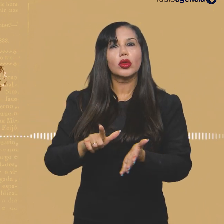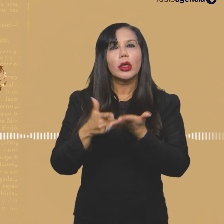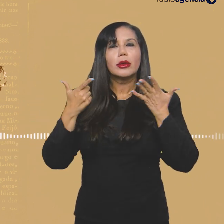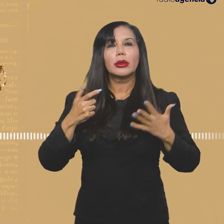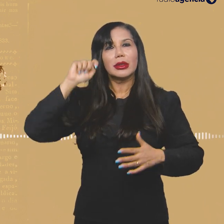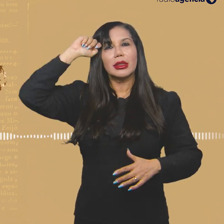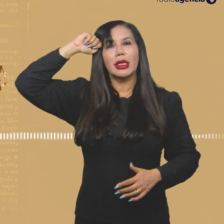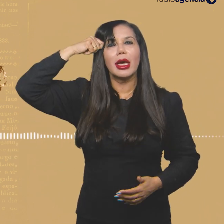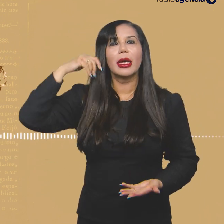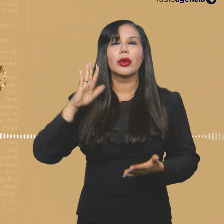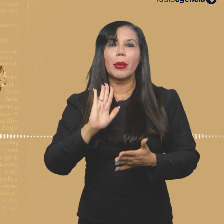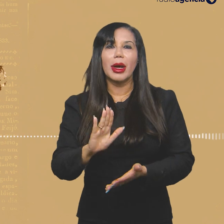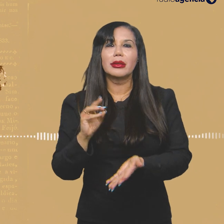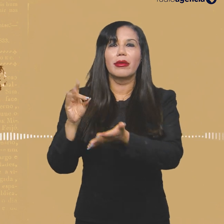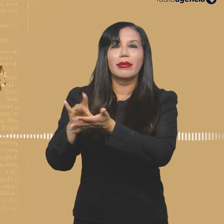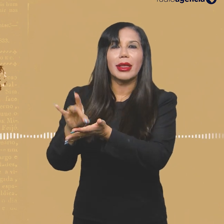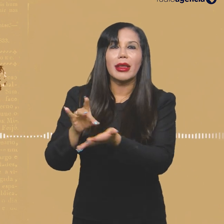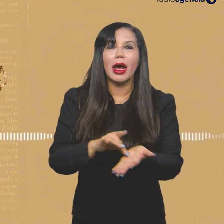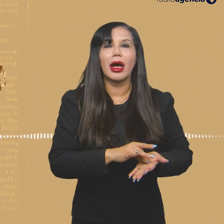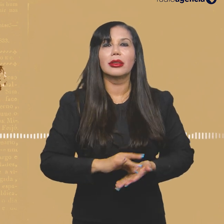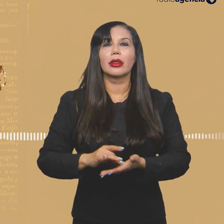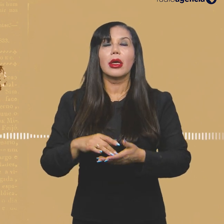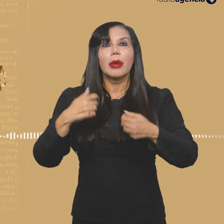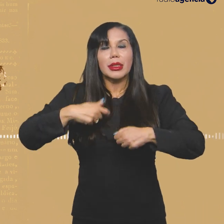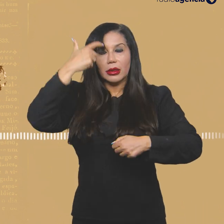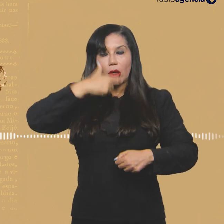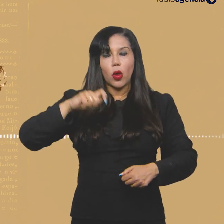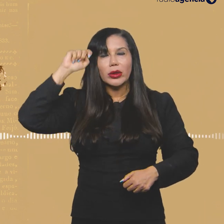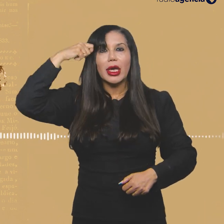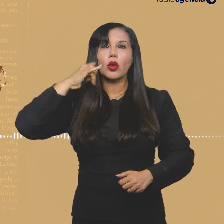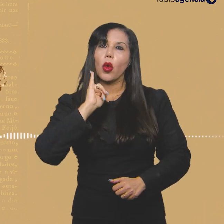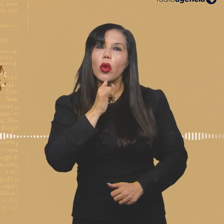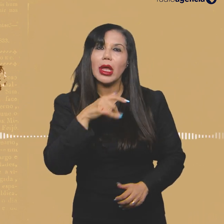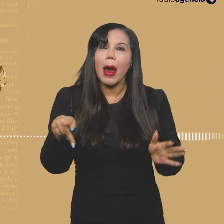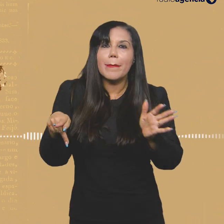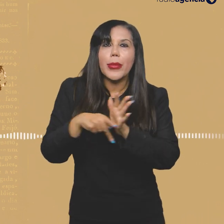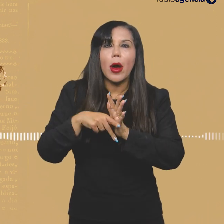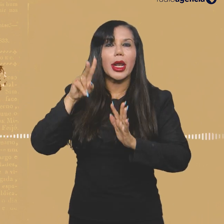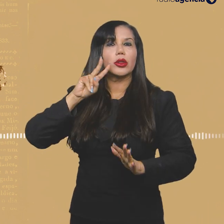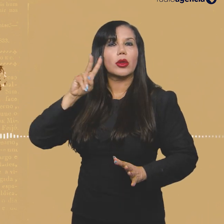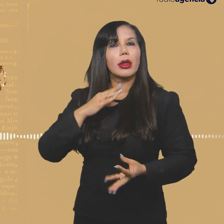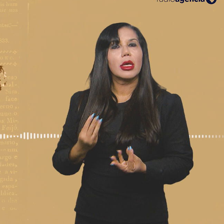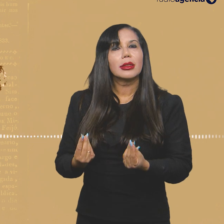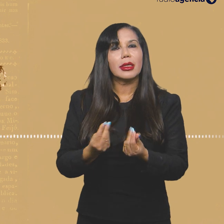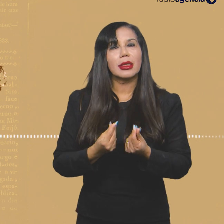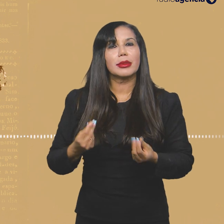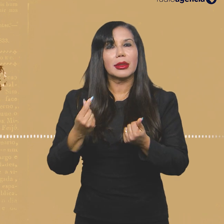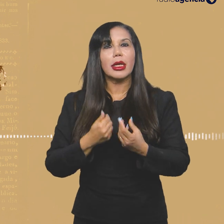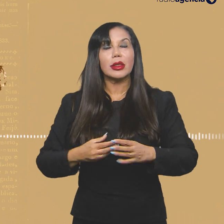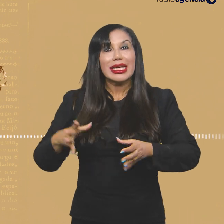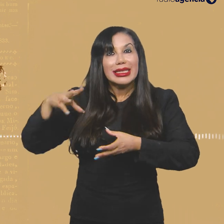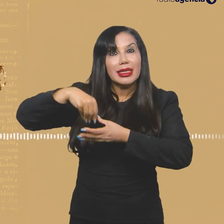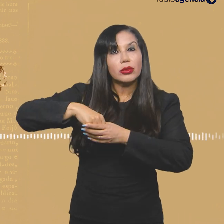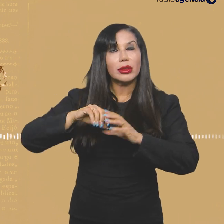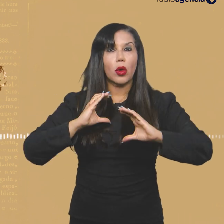tem esse loco social, né? Você tem esse fato de pessoas estarem contando suas próprias histórias e com a sensibilidade de